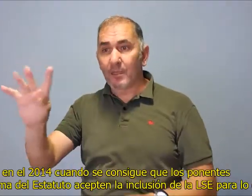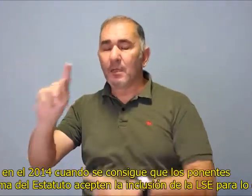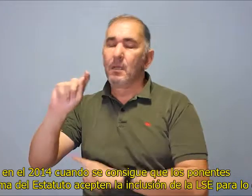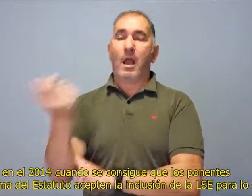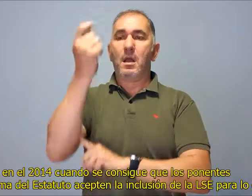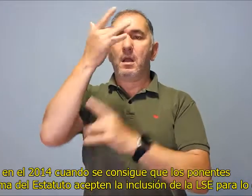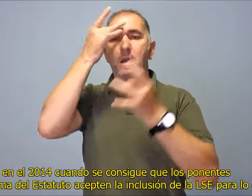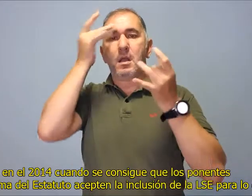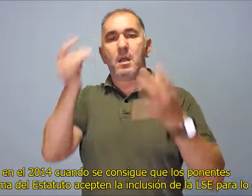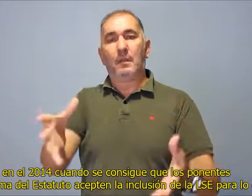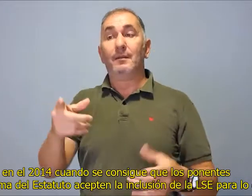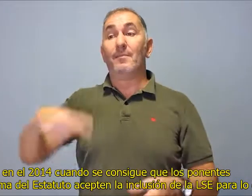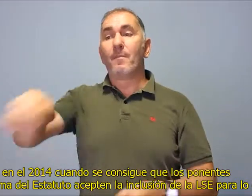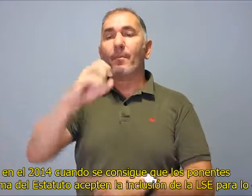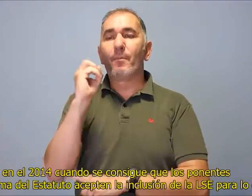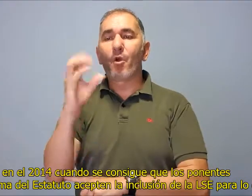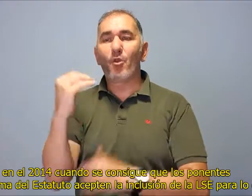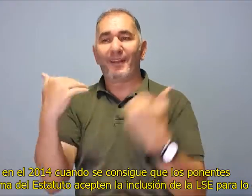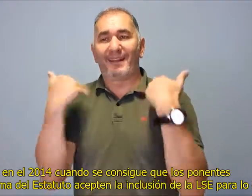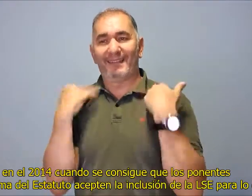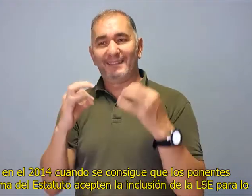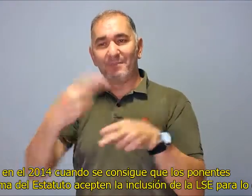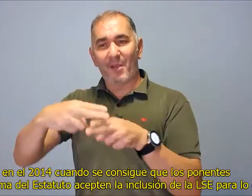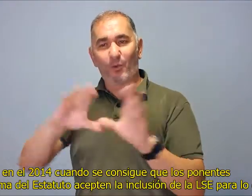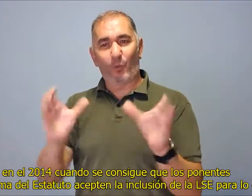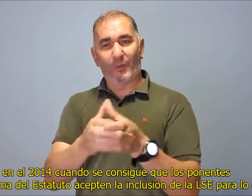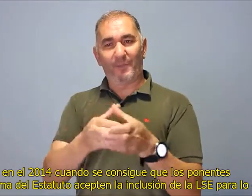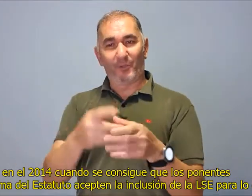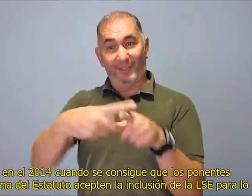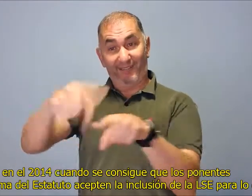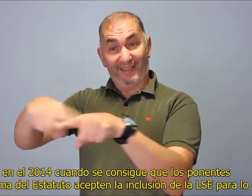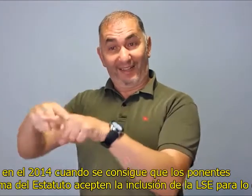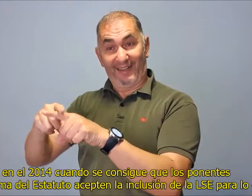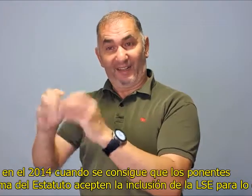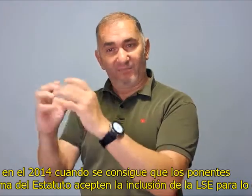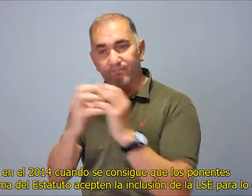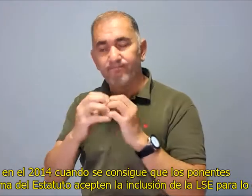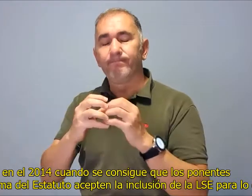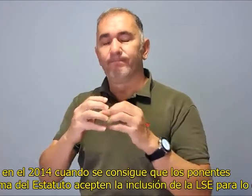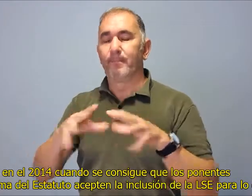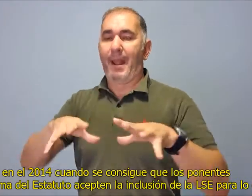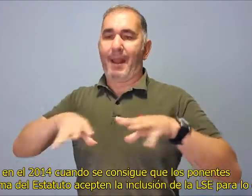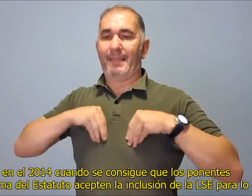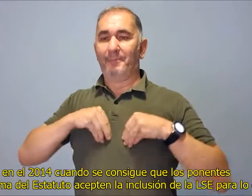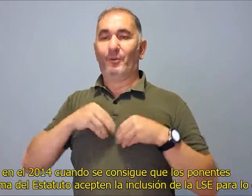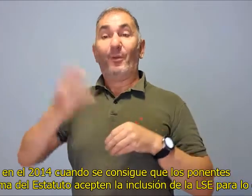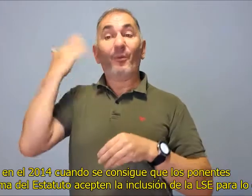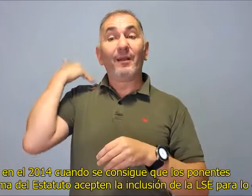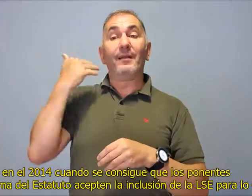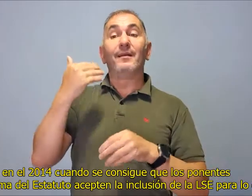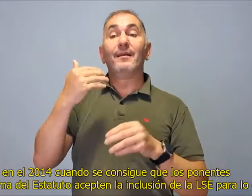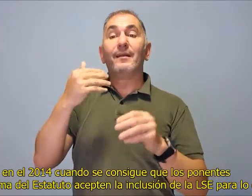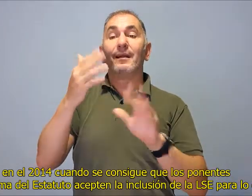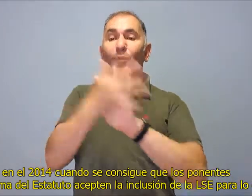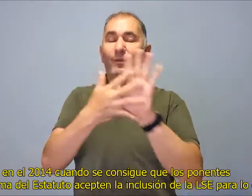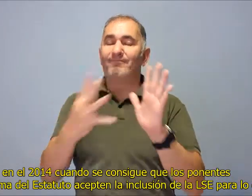Es en 2014 cuando se consigue que los ponentes de la reforma del Estatuto acepten la